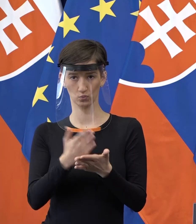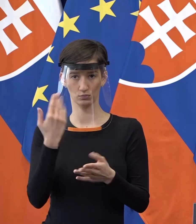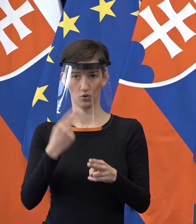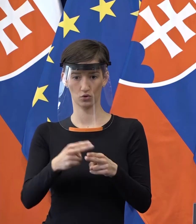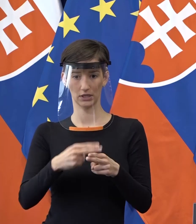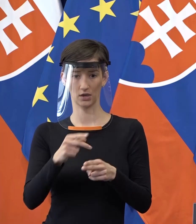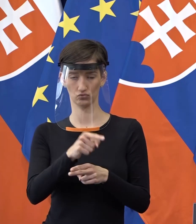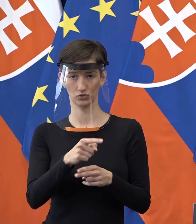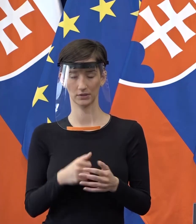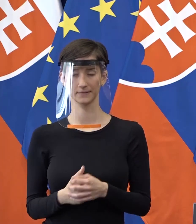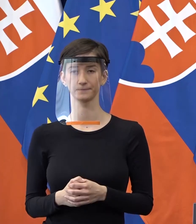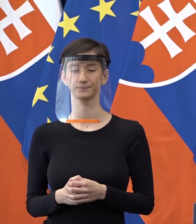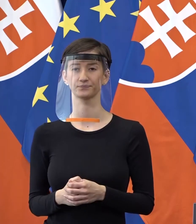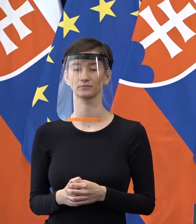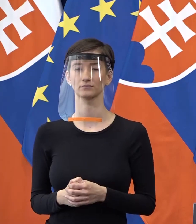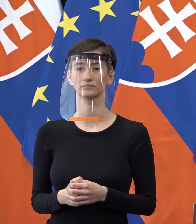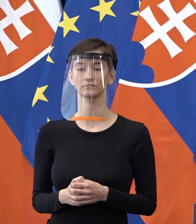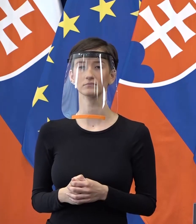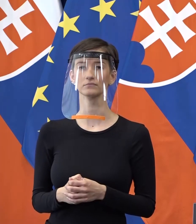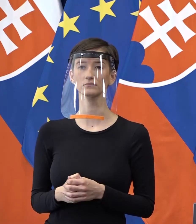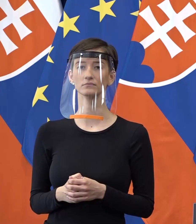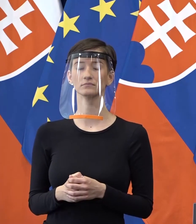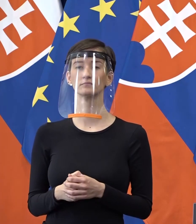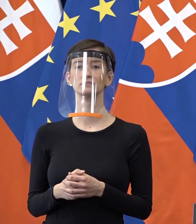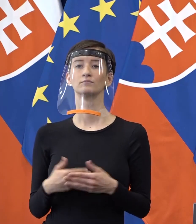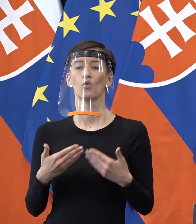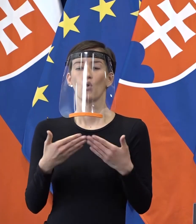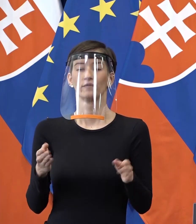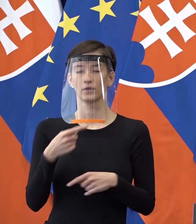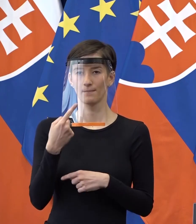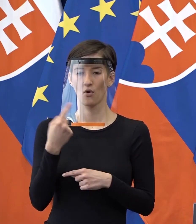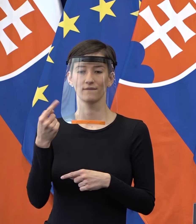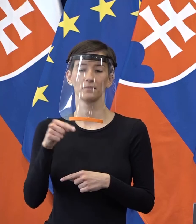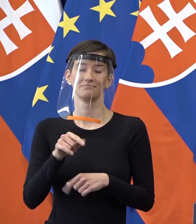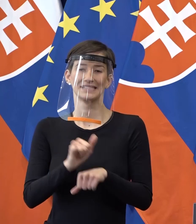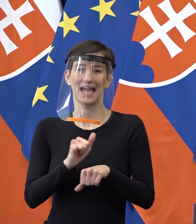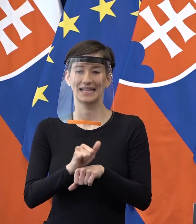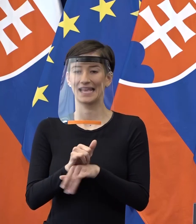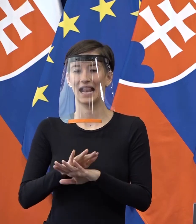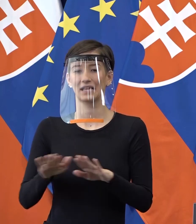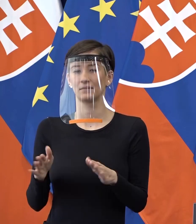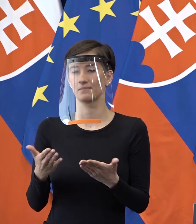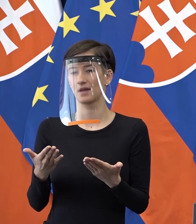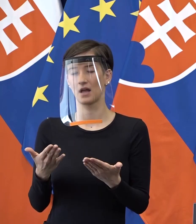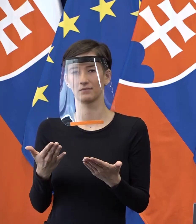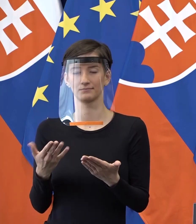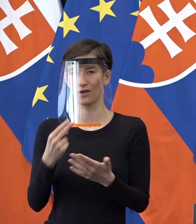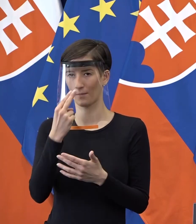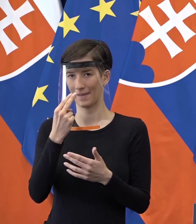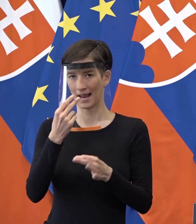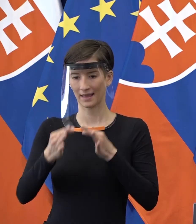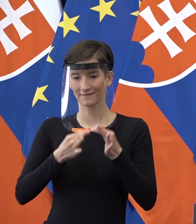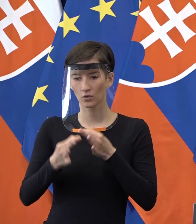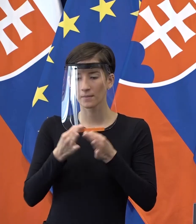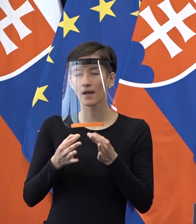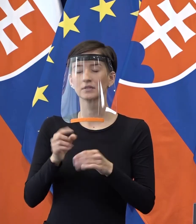by mohli takto vstúpať čísla. Úprimne zatiaľ sa ku mne iba letvá informácia v tejto veci dostala, čo som sa pýtal. Bol som uistený z toho,